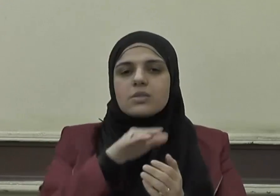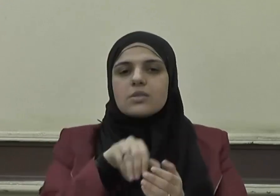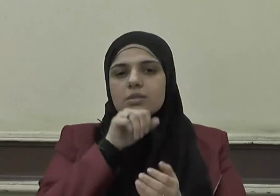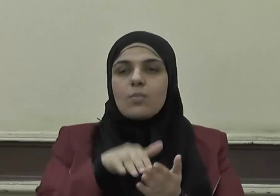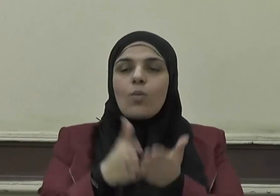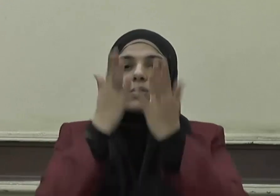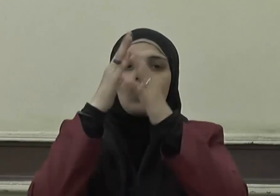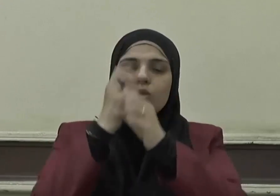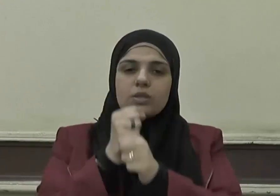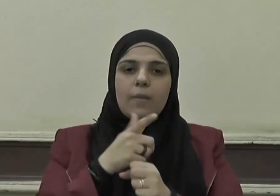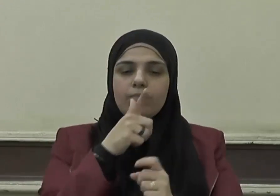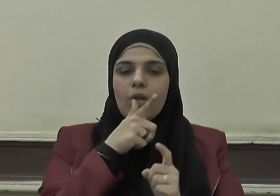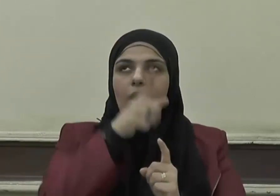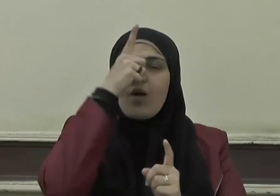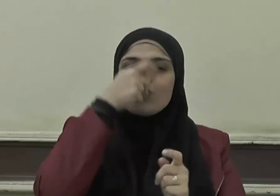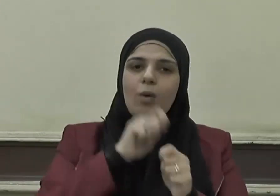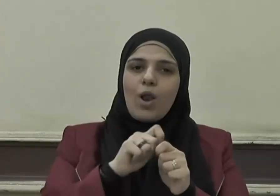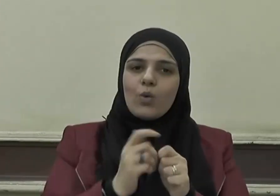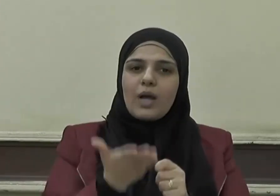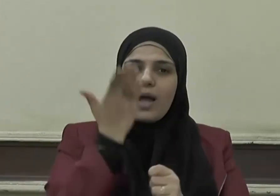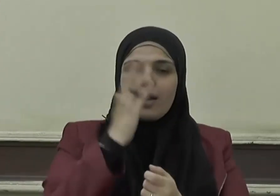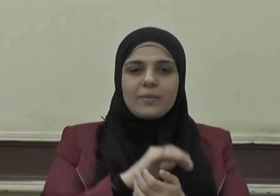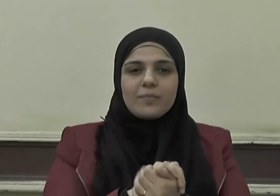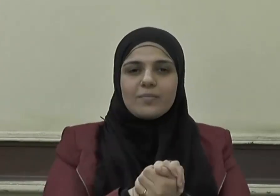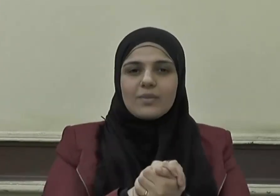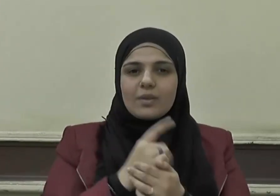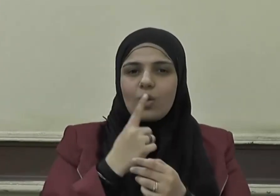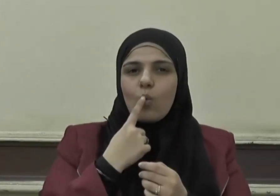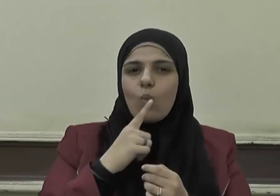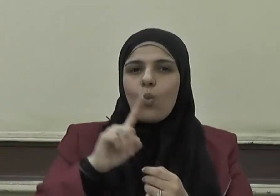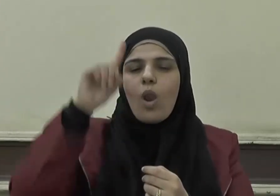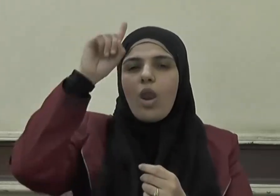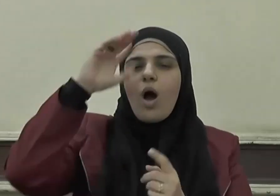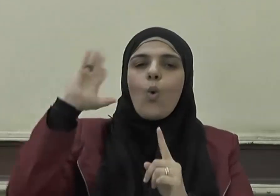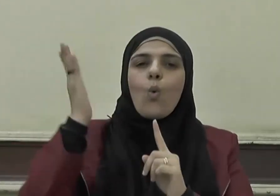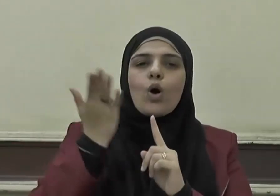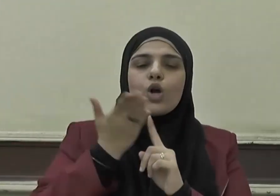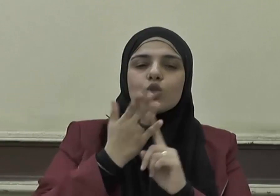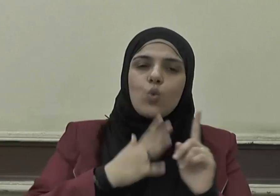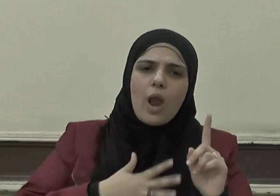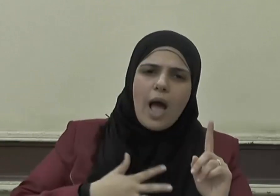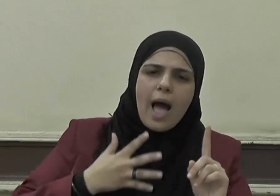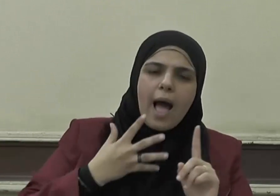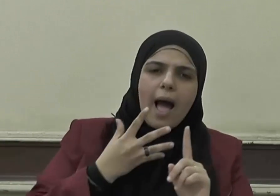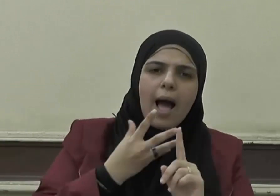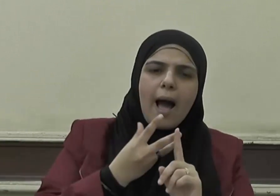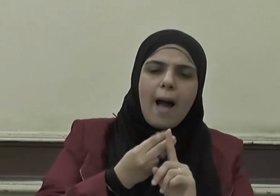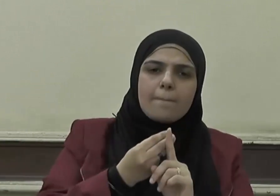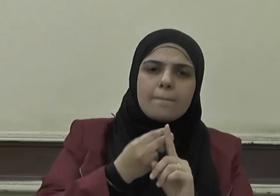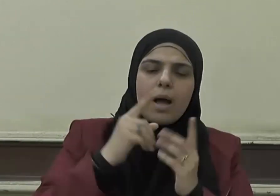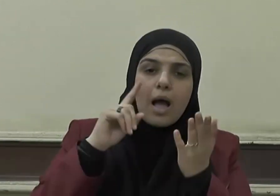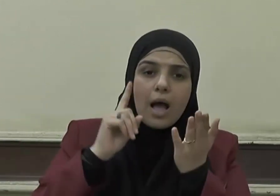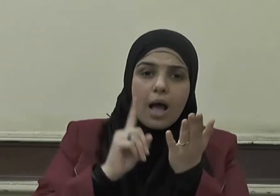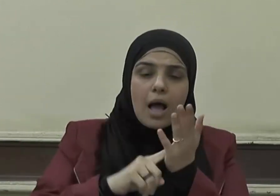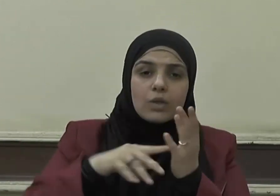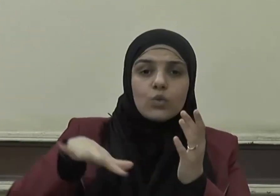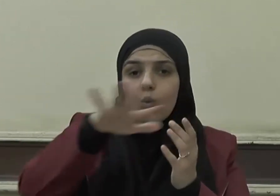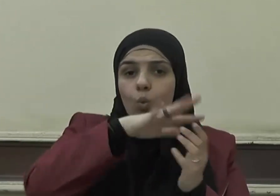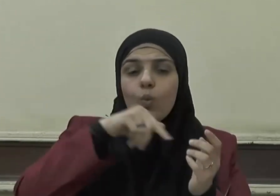فقال سبحانه والله ورسوله أحق أن يرضوه إن كانوا